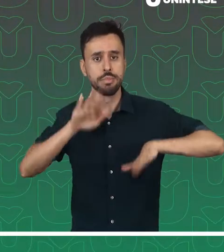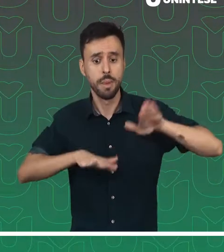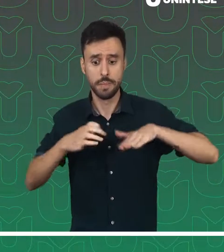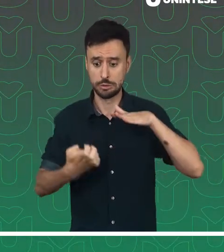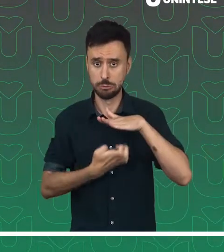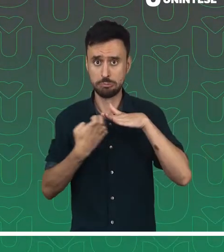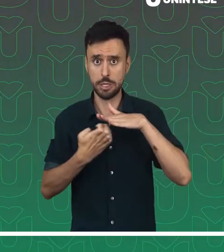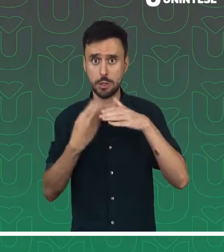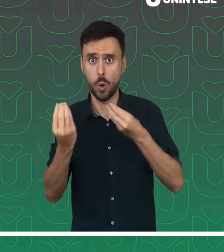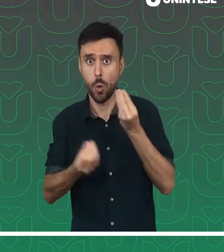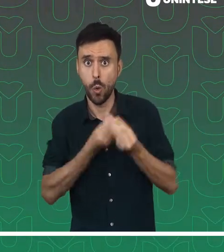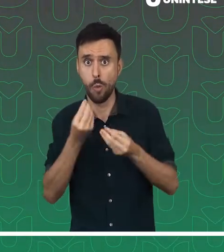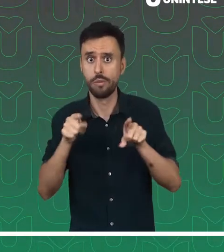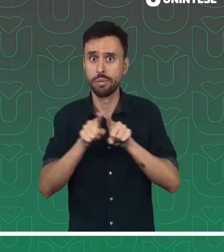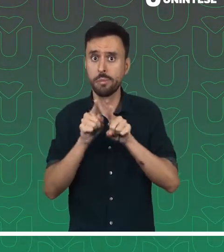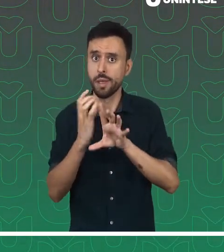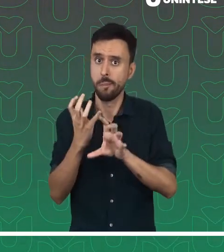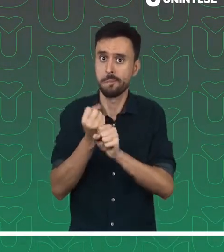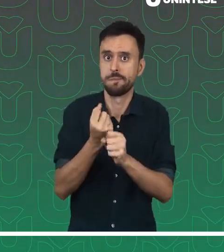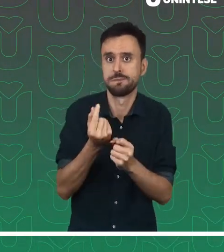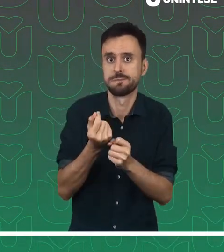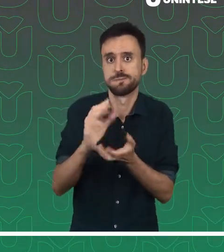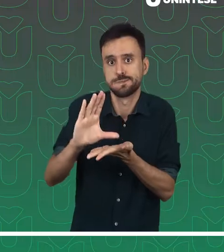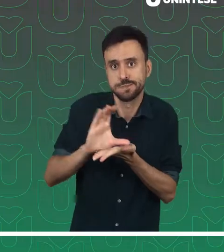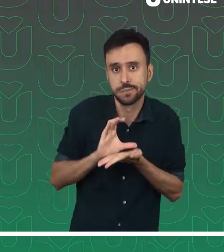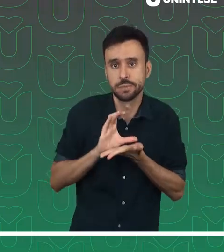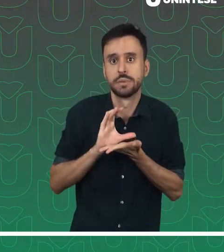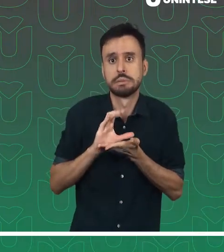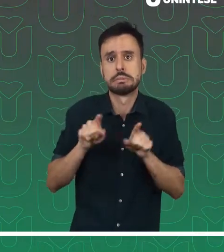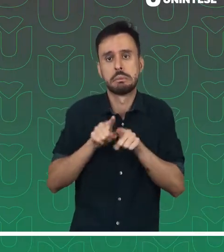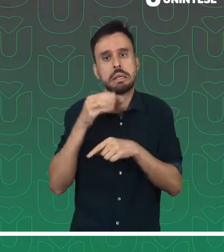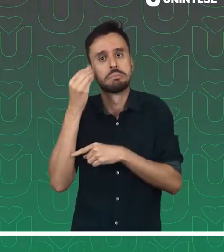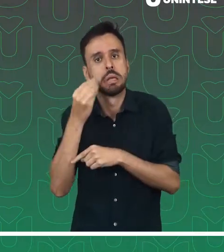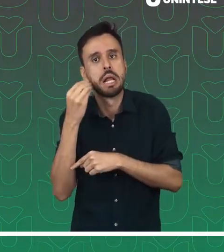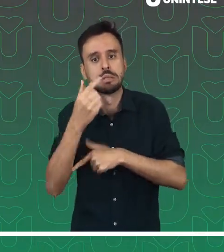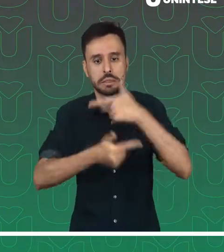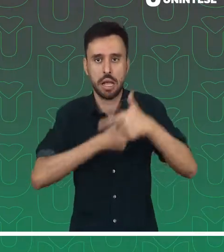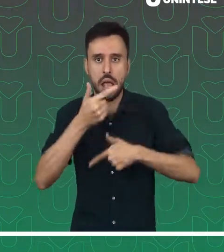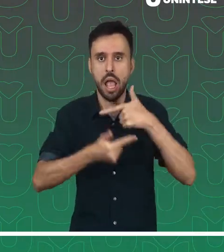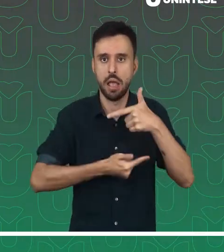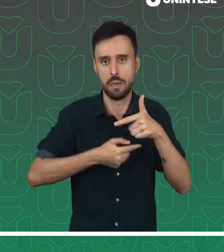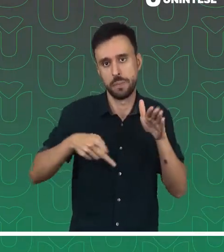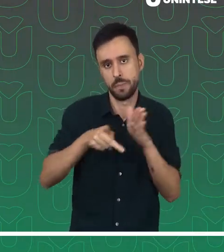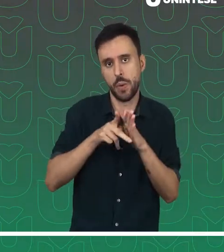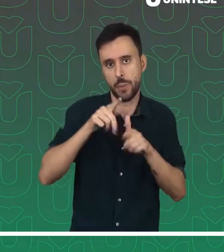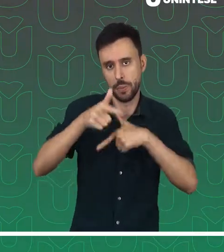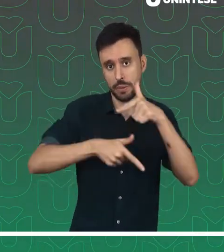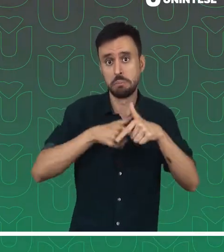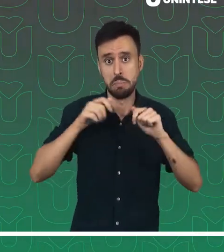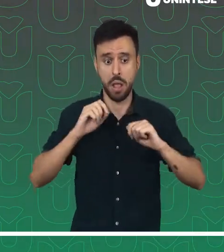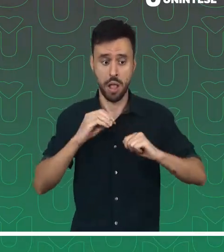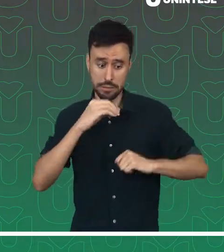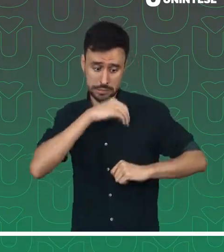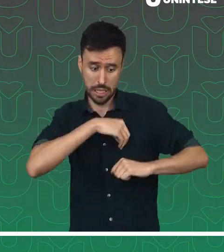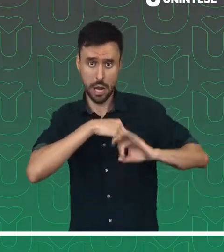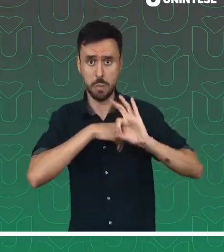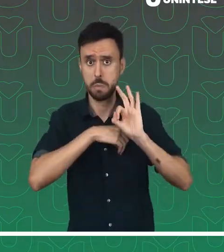vai depender do tamanho da empresa, do faturamento e o nível de experiência desse profissional, mas é possível ter ótimos